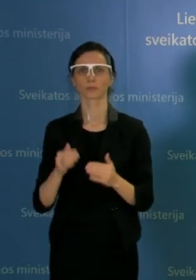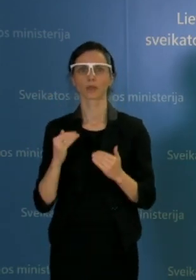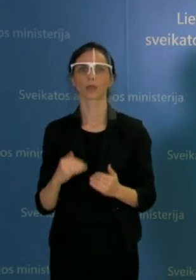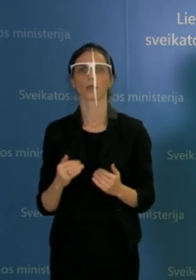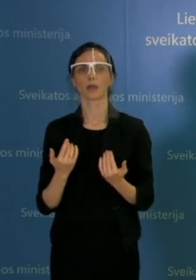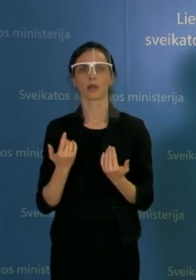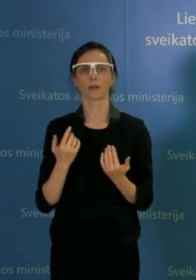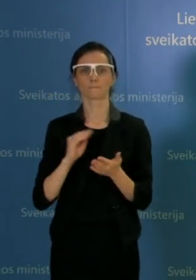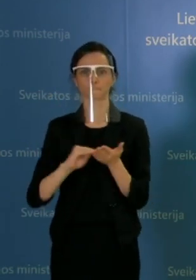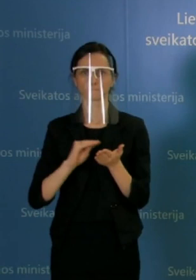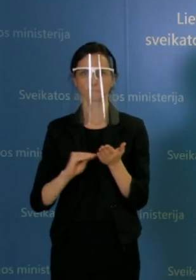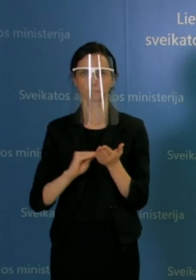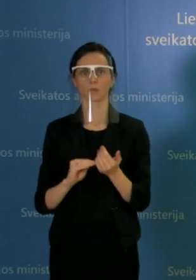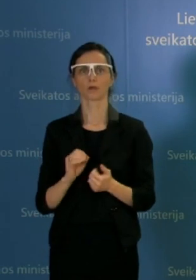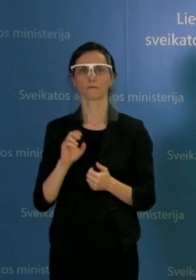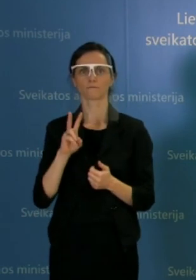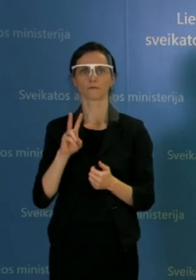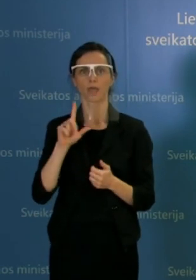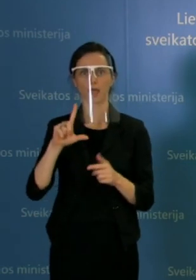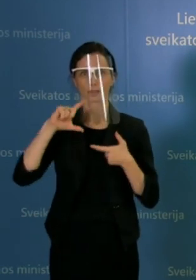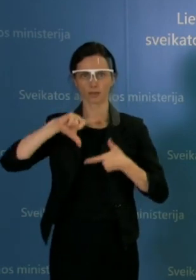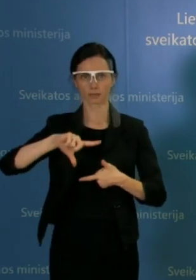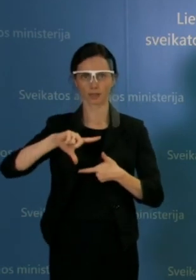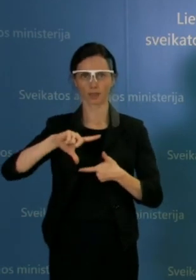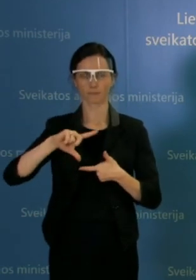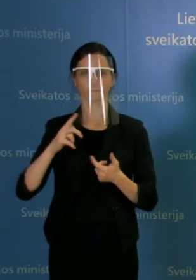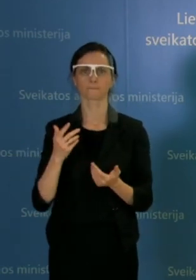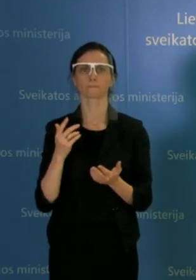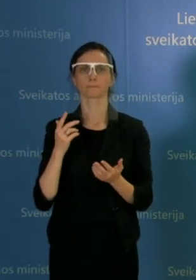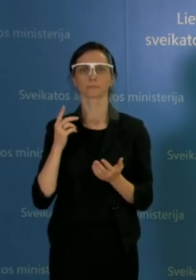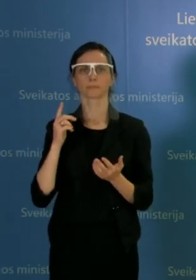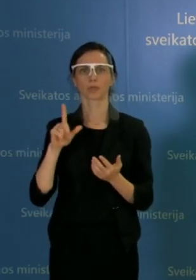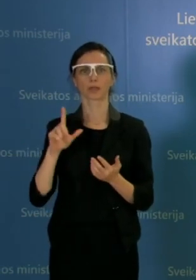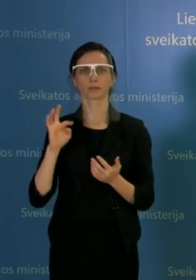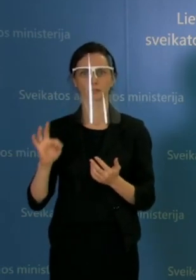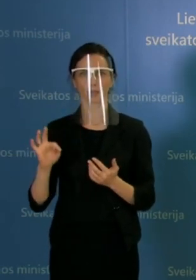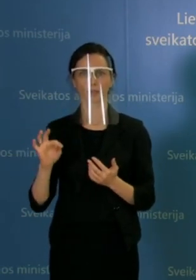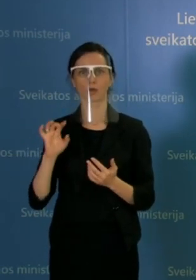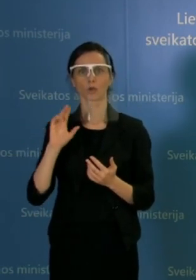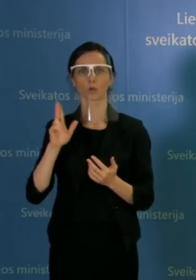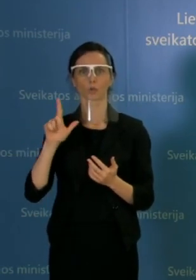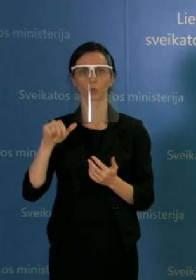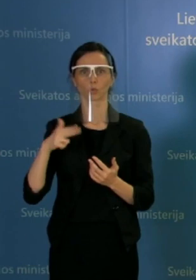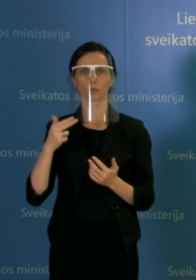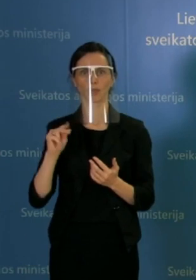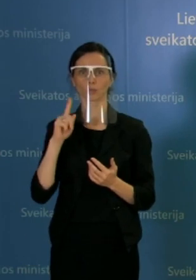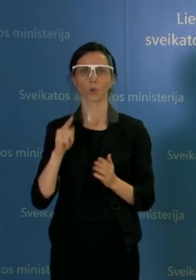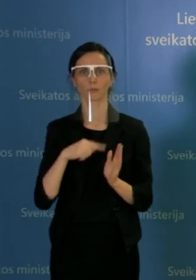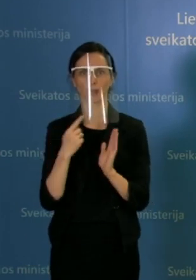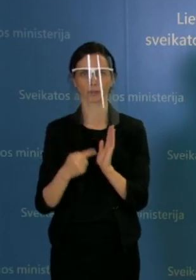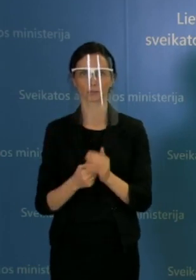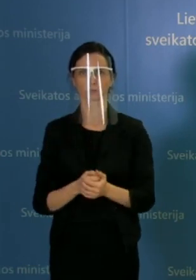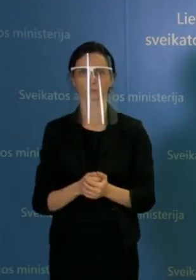platesnis. Valdemaras Šiukšta, LRT, LT portalas, žurnalistas Kaune. Tarp savanorių gydimo